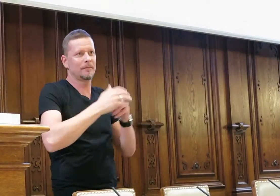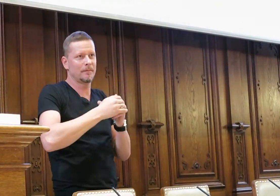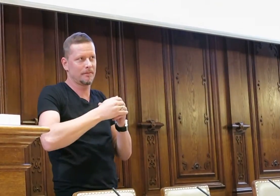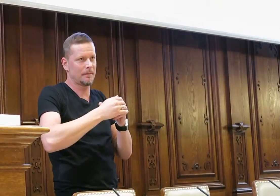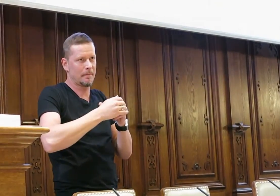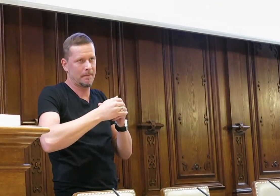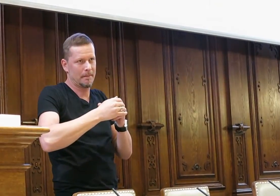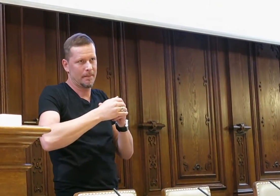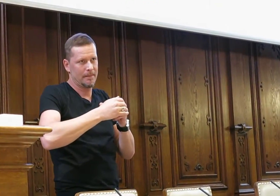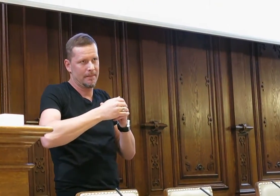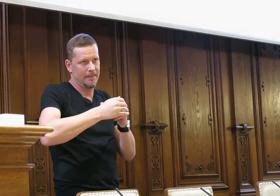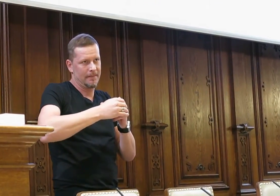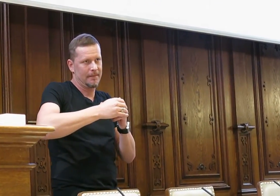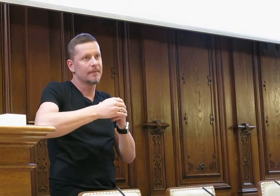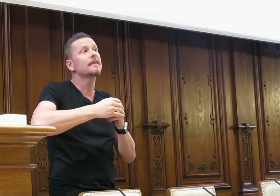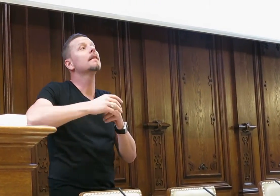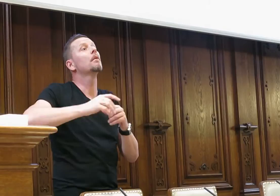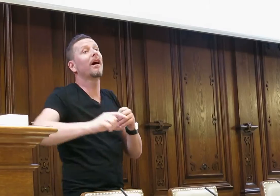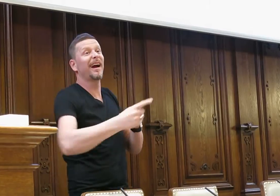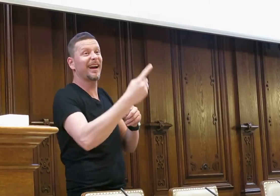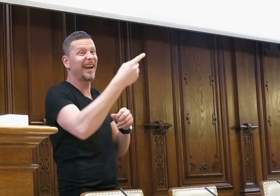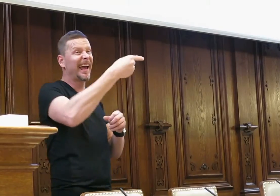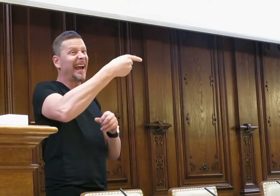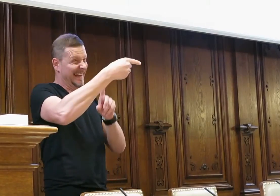kunstvoll aufbereiten und dann schaut das so aus.